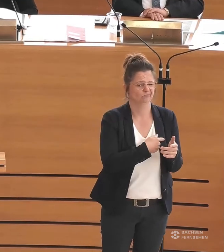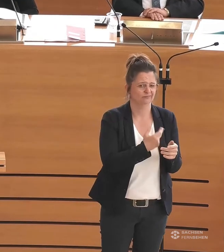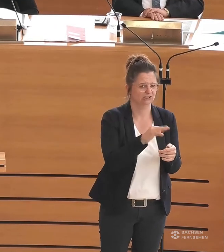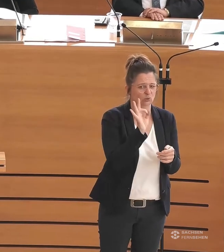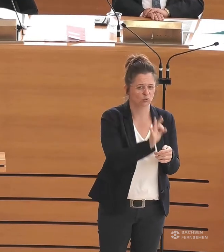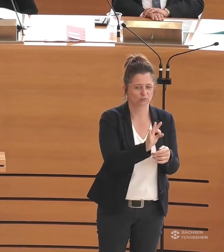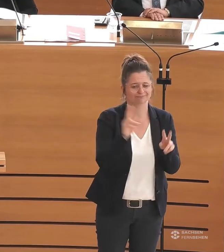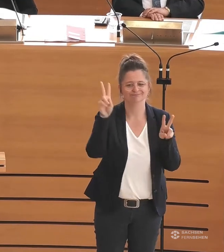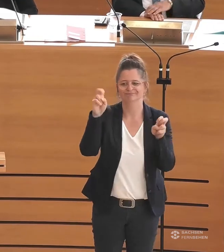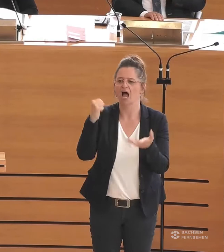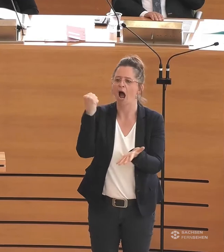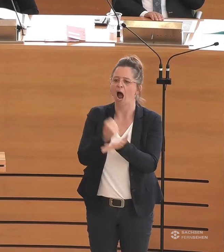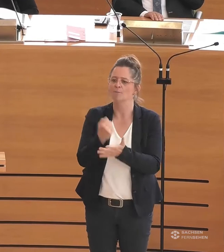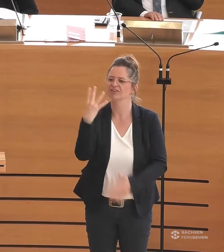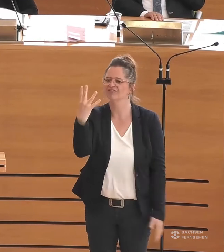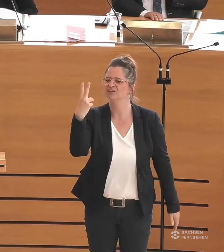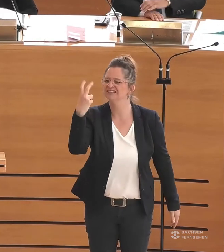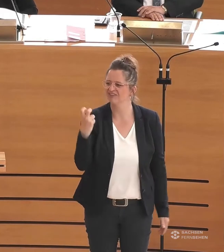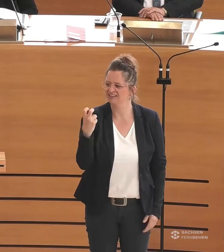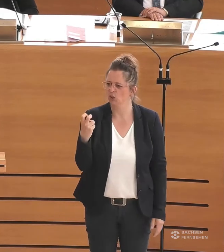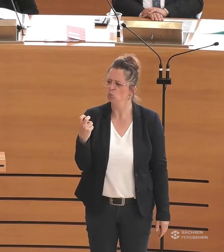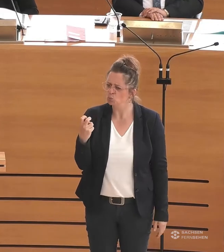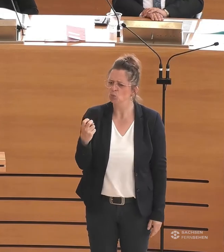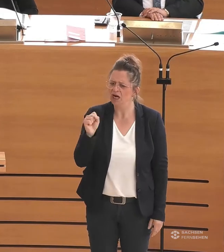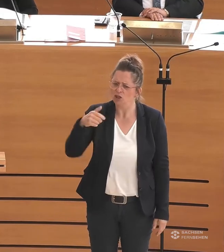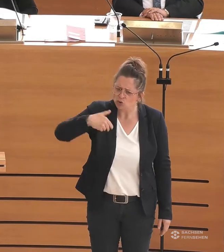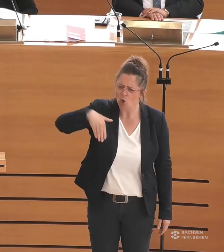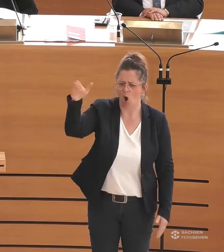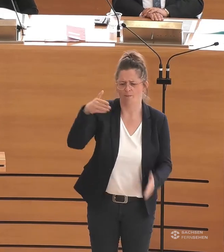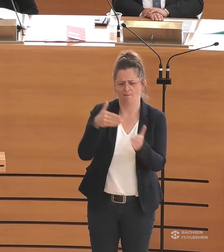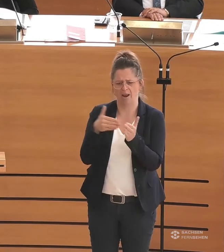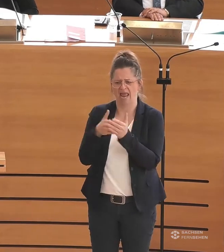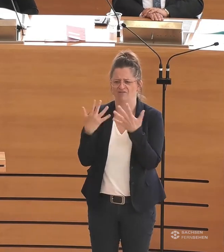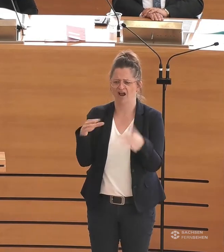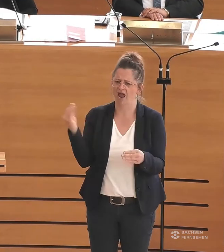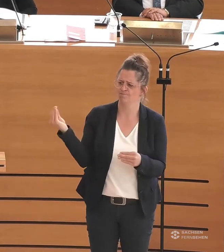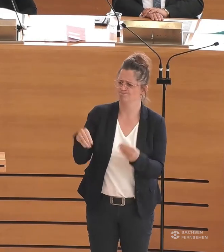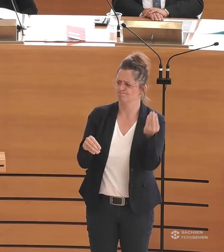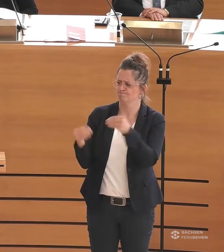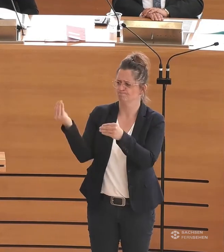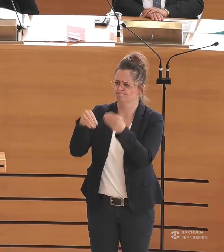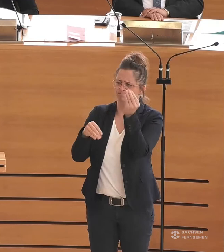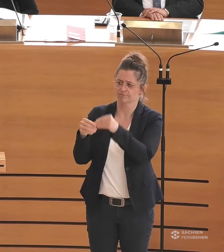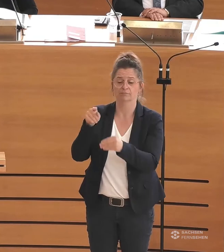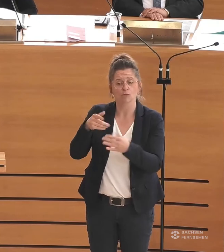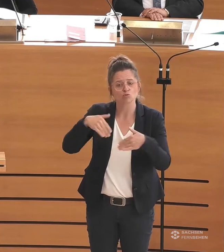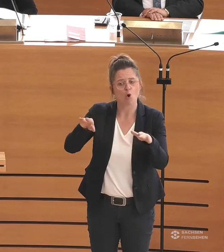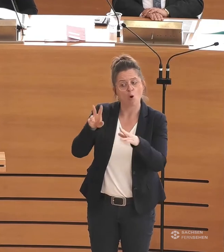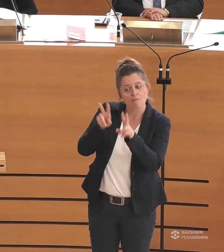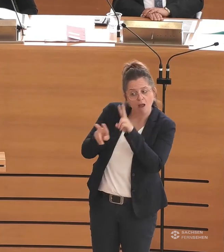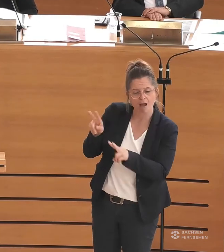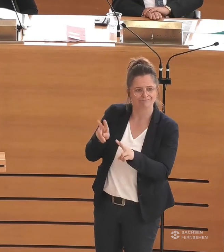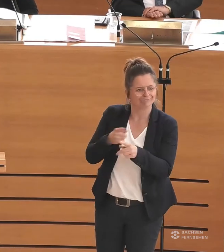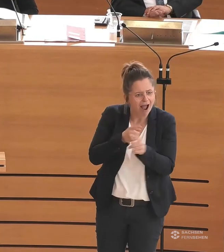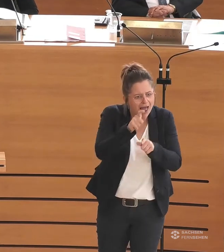ist Amt 24. Hier könnte noch sehr viel mehr Barrierefreiheit stattfinden. Hier könnten wir noch sehr viel mehr darauf achten, dass wirklich alle